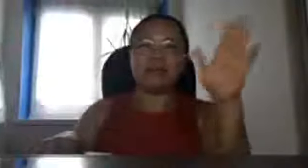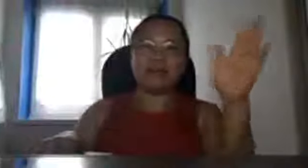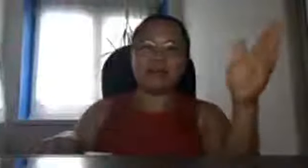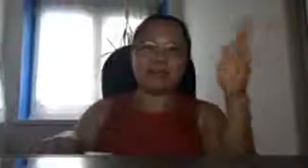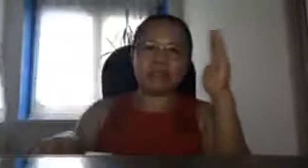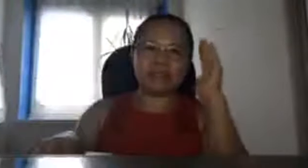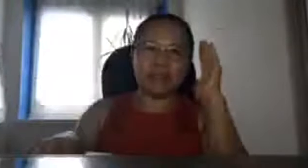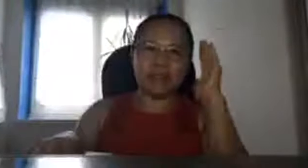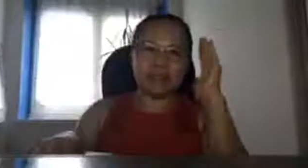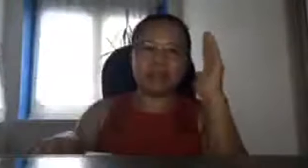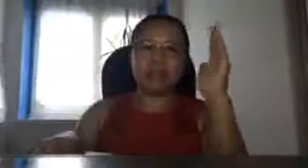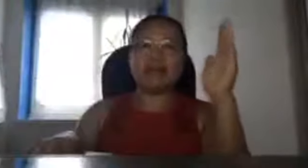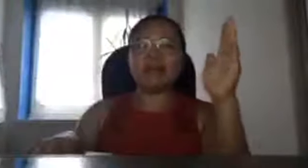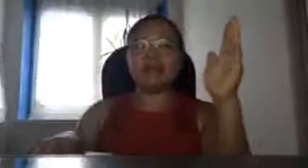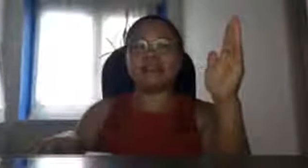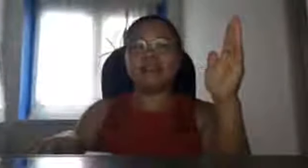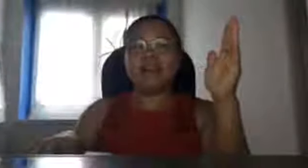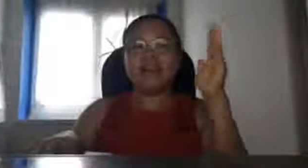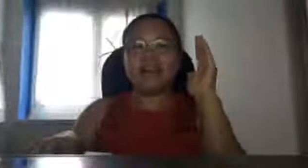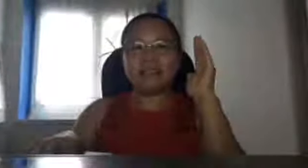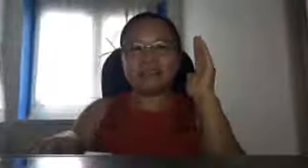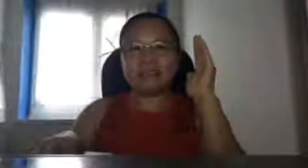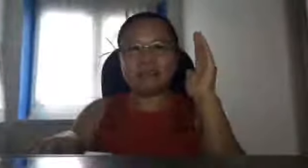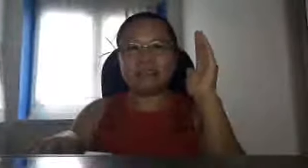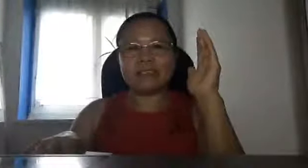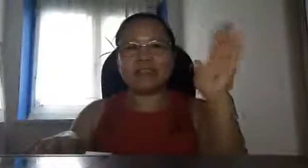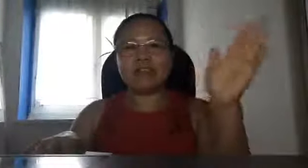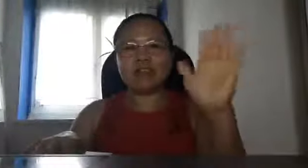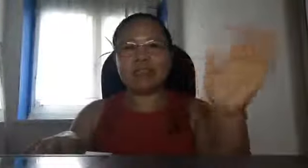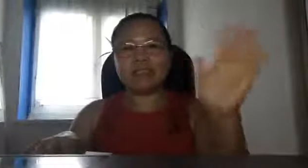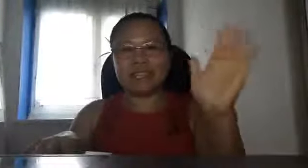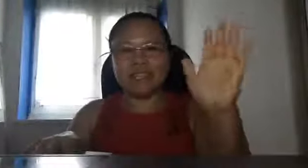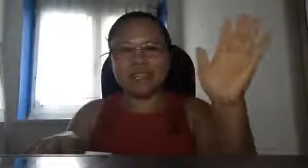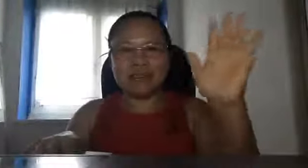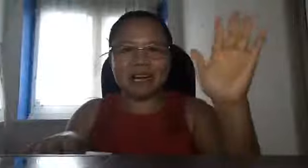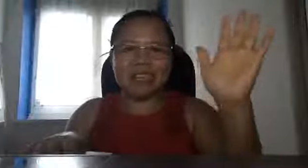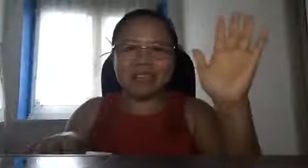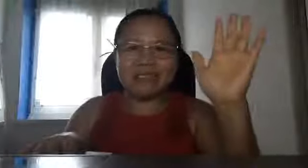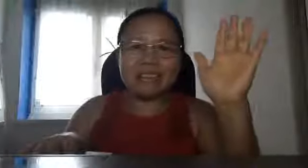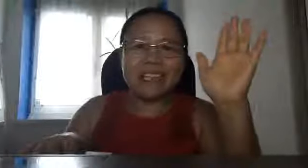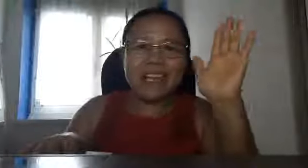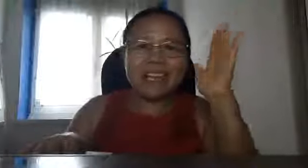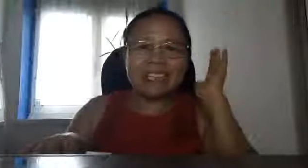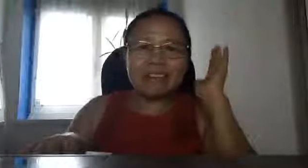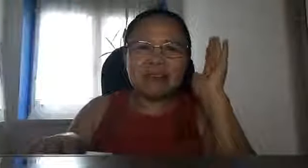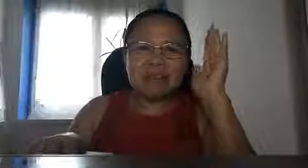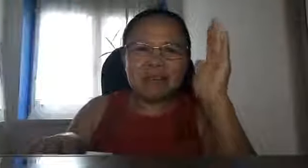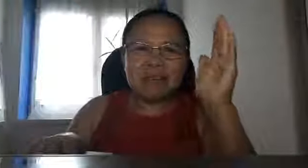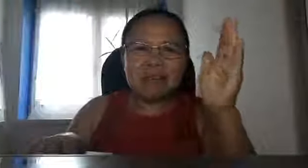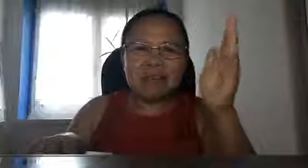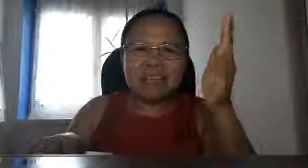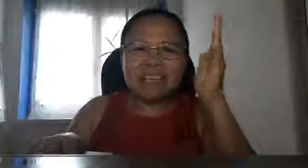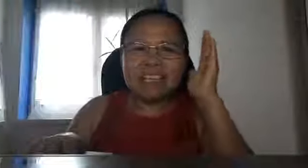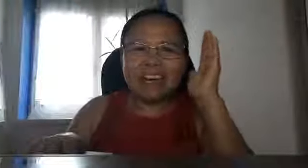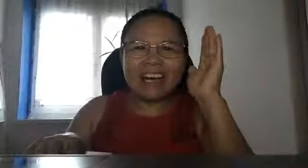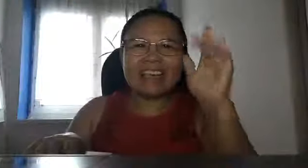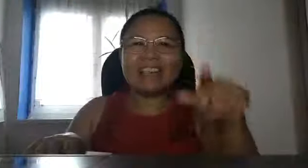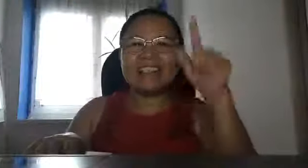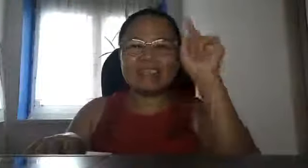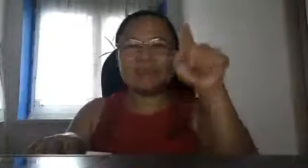Philippines I love you guys and God bless thank you po sa lahat ng mga nanonood hindi ko na po kayo nabati lahat hindi ko